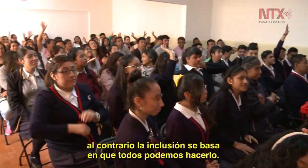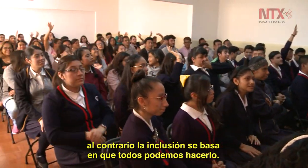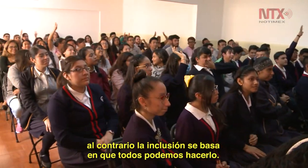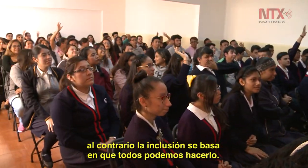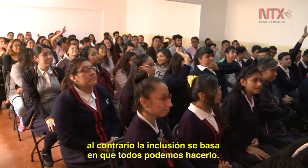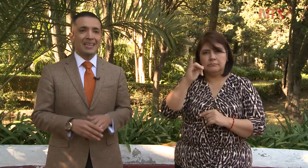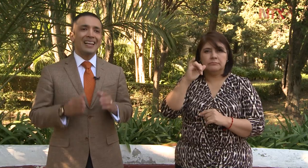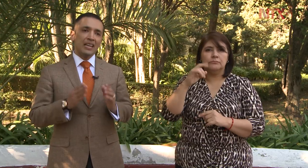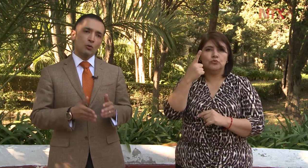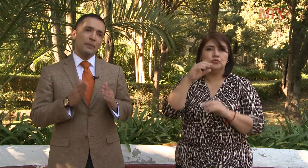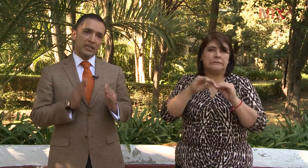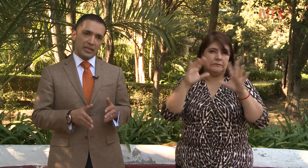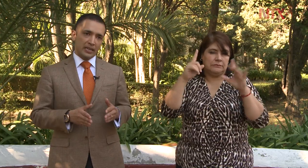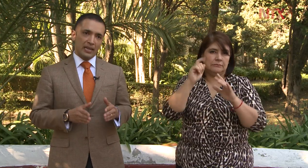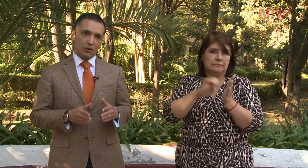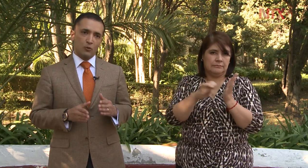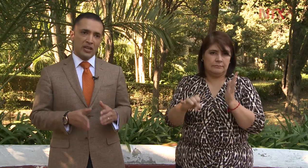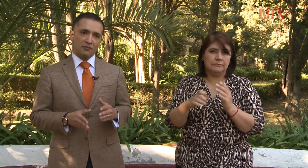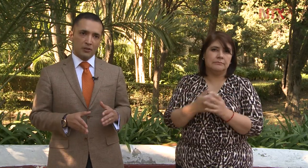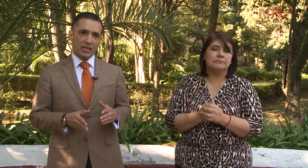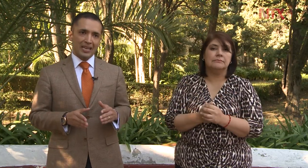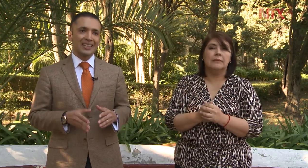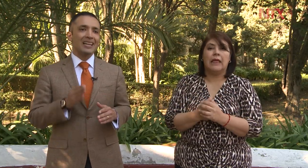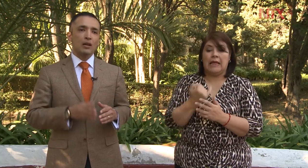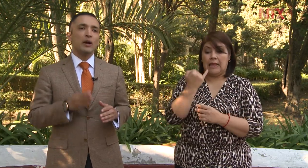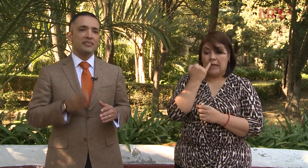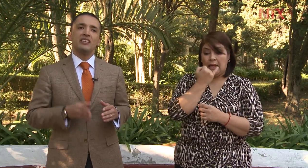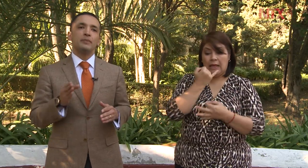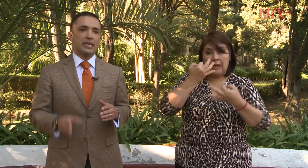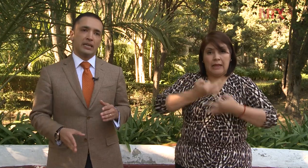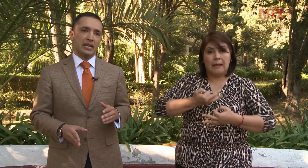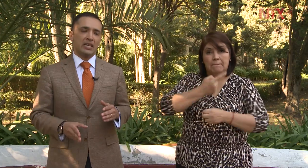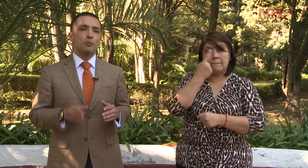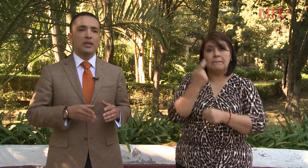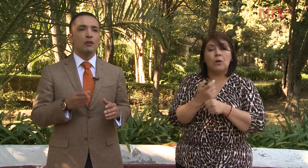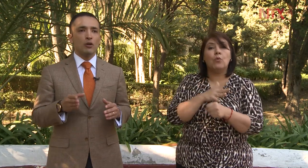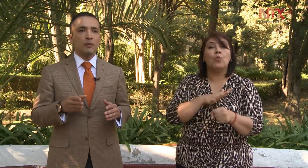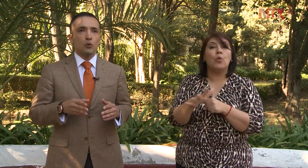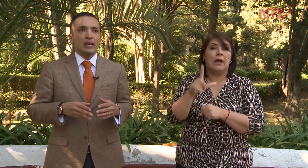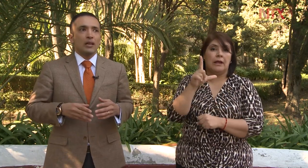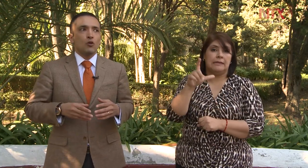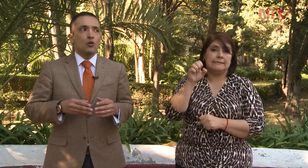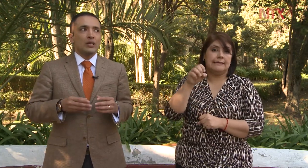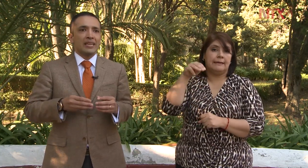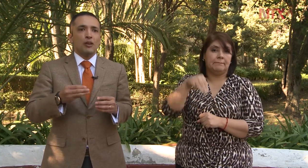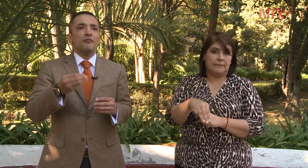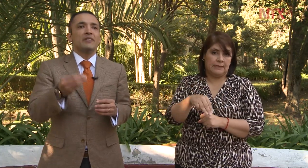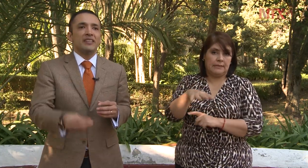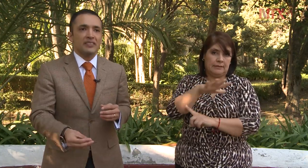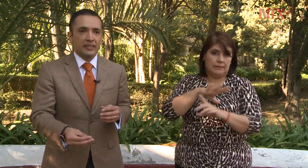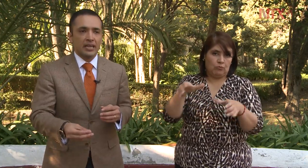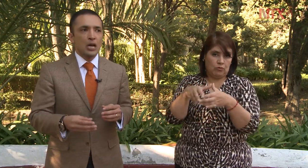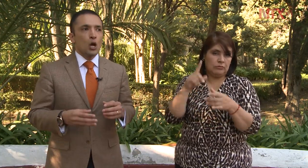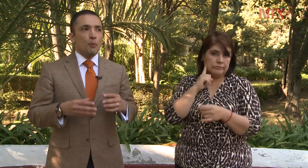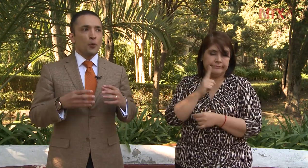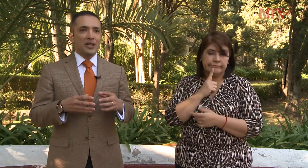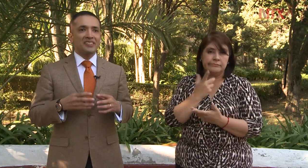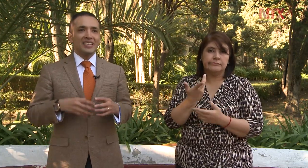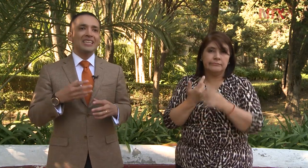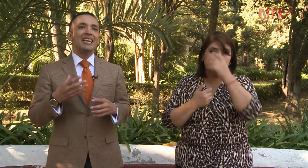hacerlo. La lengua materna de la comunidad sorda es la lengua de señas mexicana. ¿Y por qué lo quiero enfatizar? Porque se tiene la